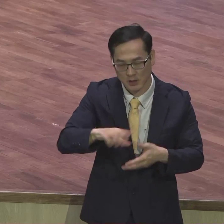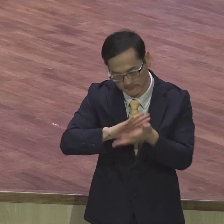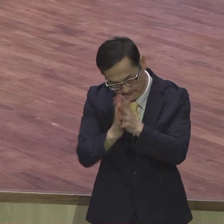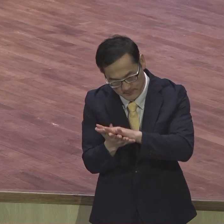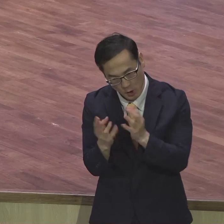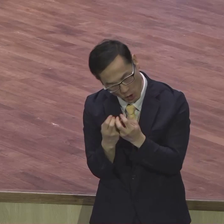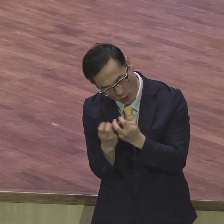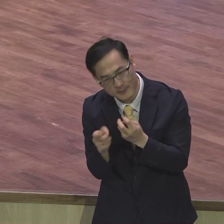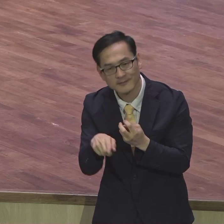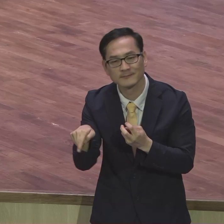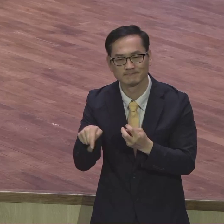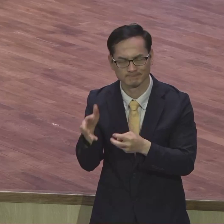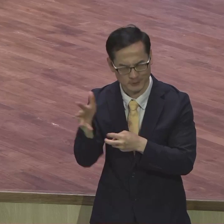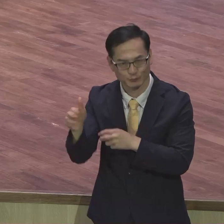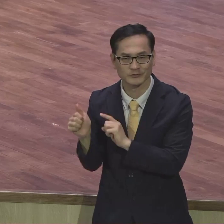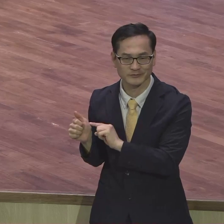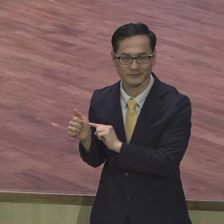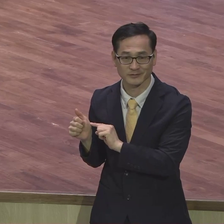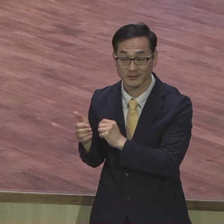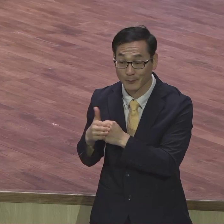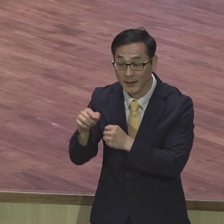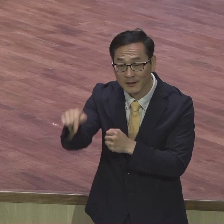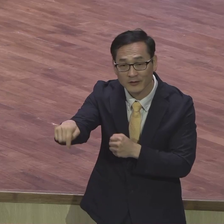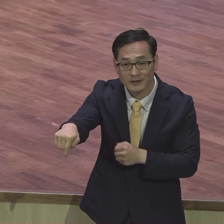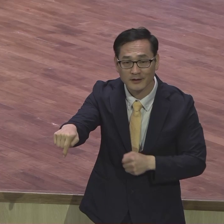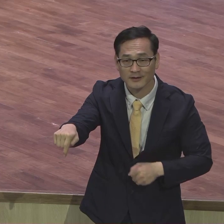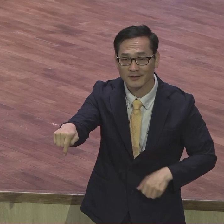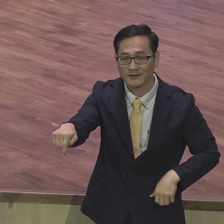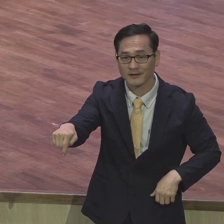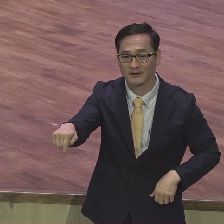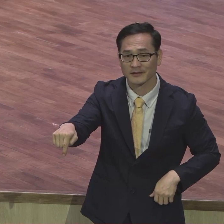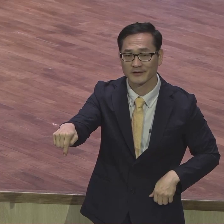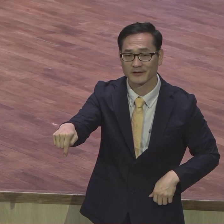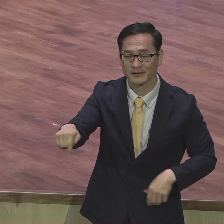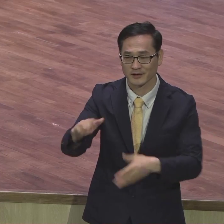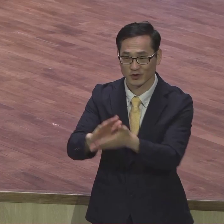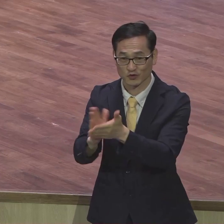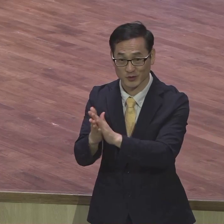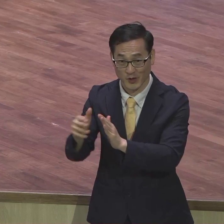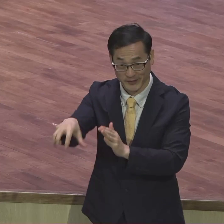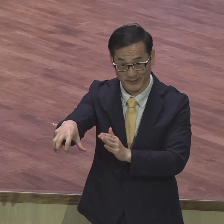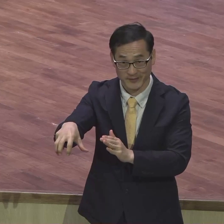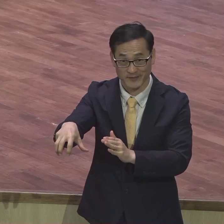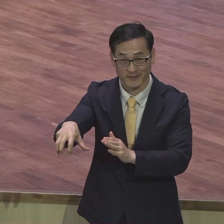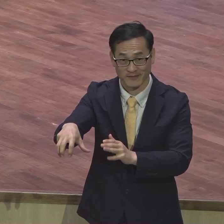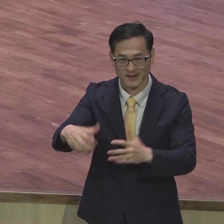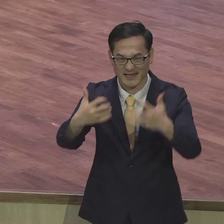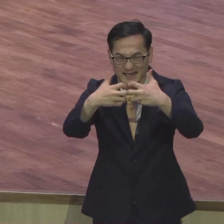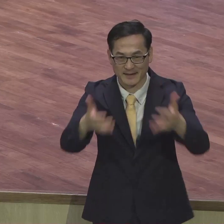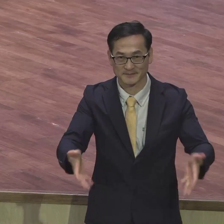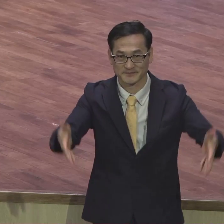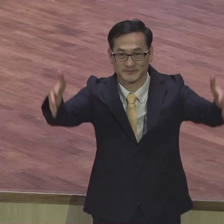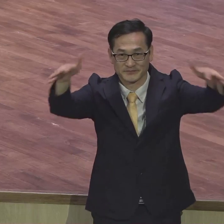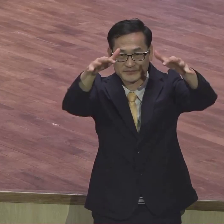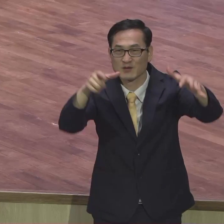함께 그렇게 이 바노아트에 이미 이 해룬 유치원에 큰 탱크를 해가지고 빗물을 받아서